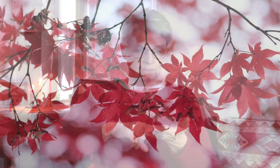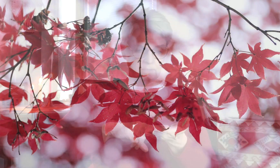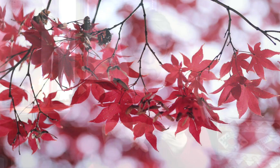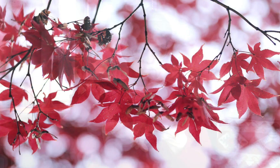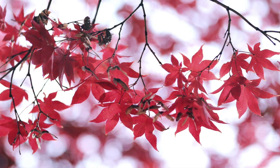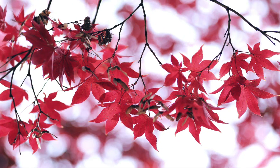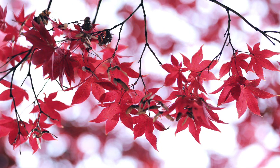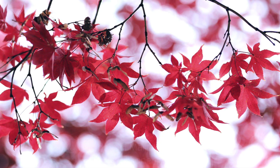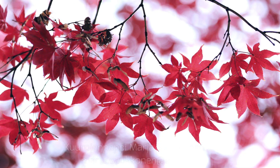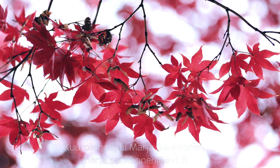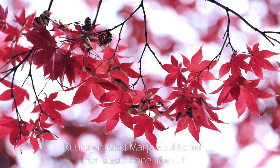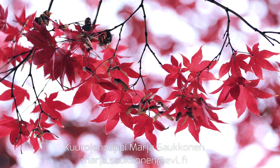Aamen.